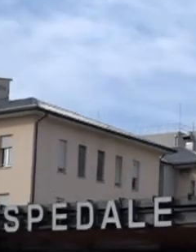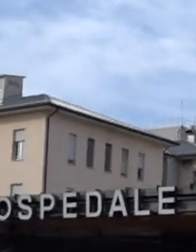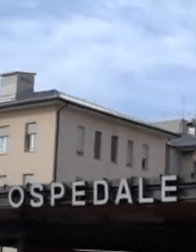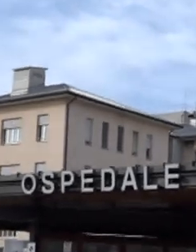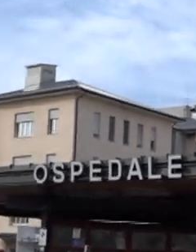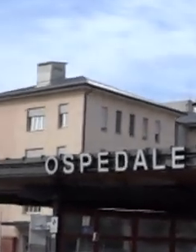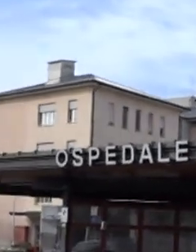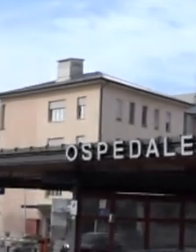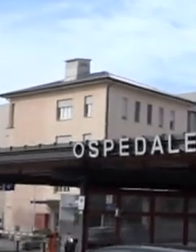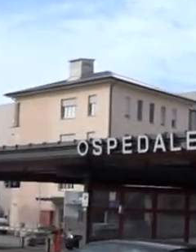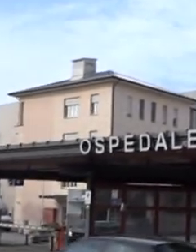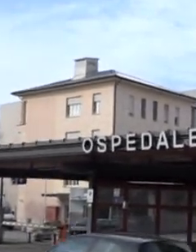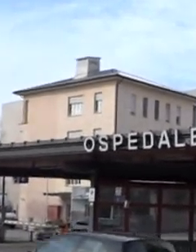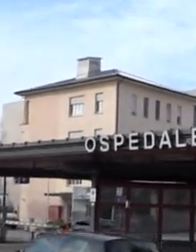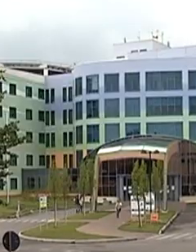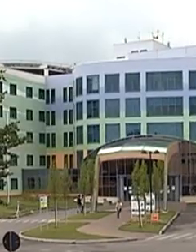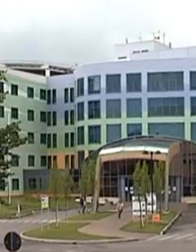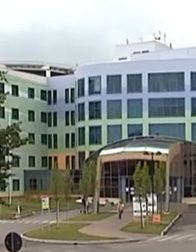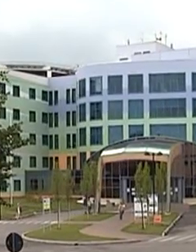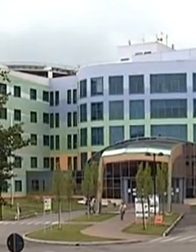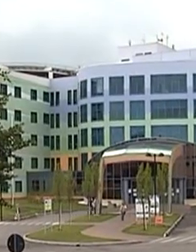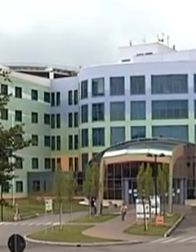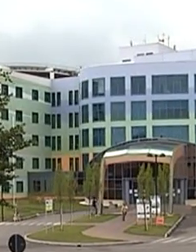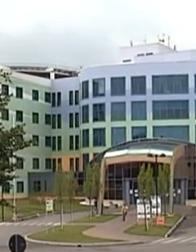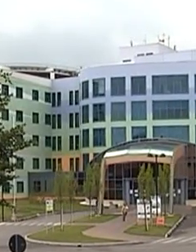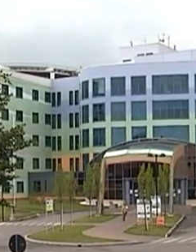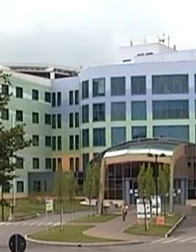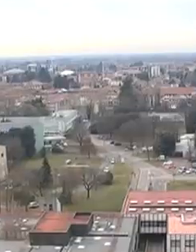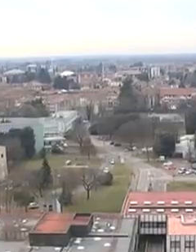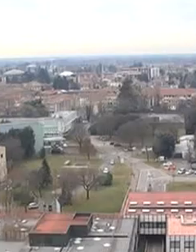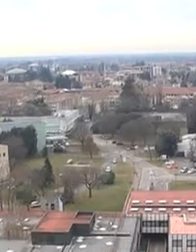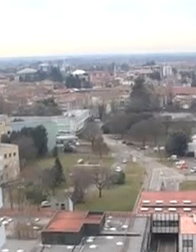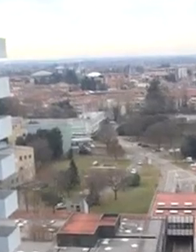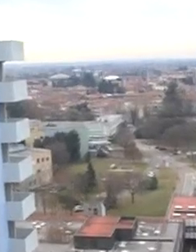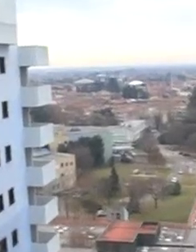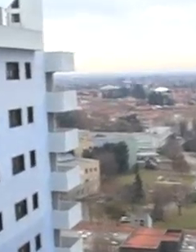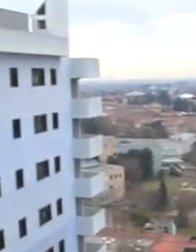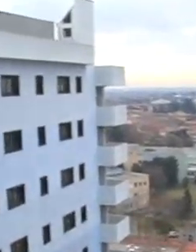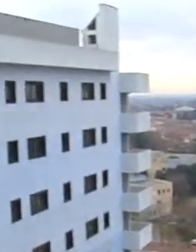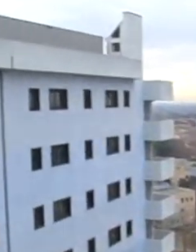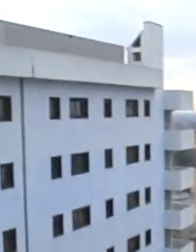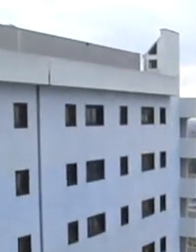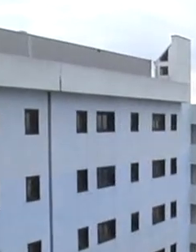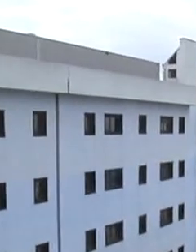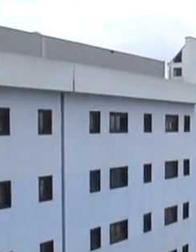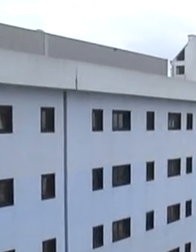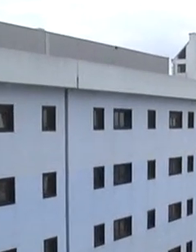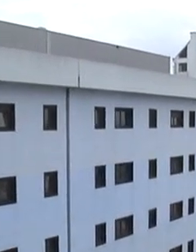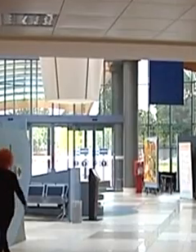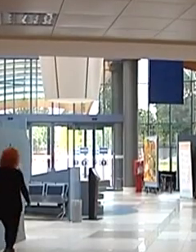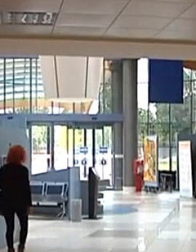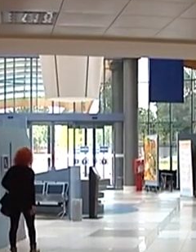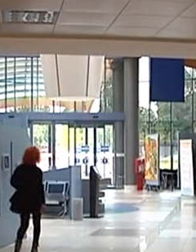avvicina pericolosamente all'1,25 che determina il passaggio in zona rossa. Siamo sul filo del rasoio, dice il presidente